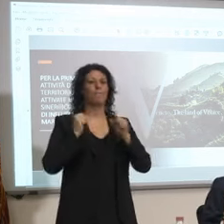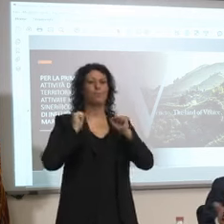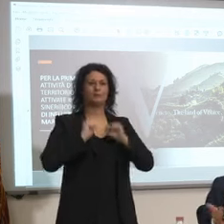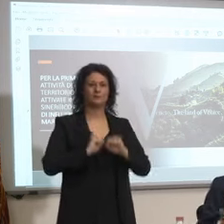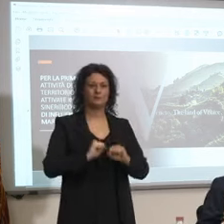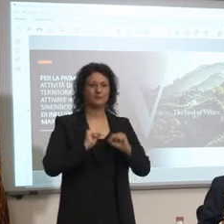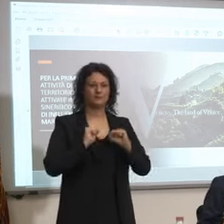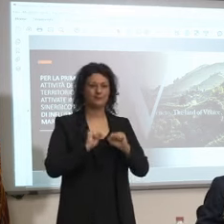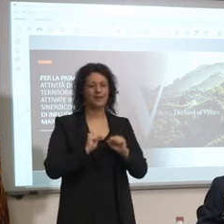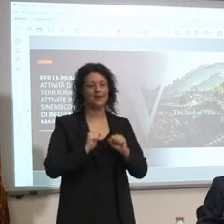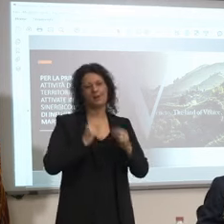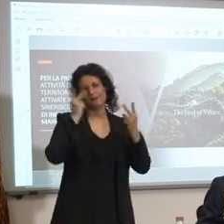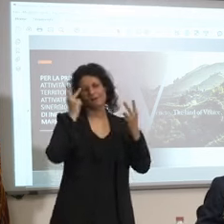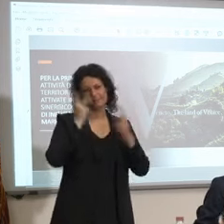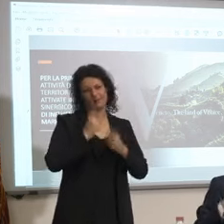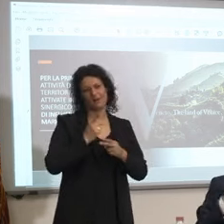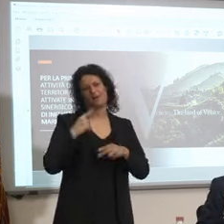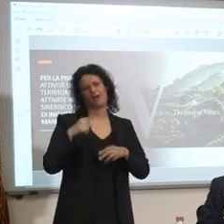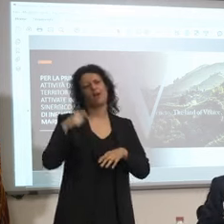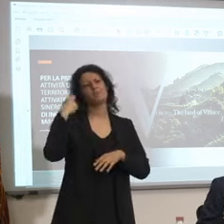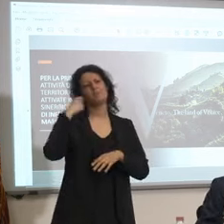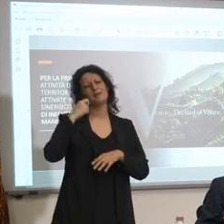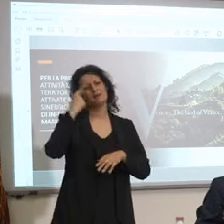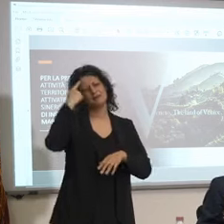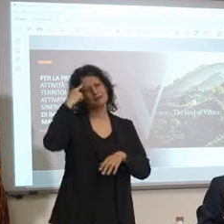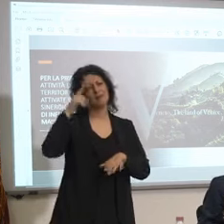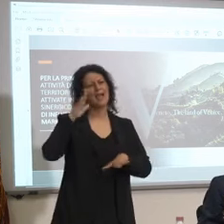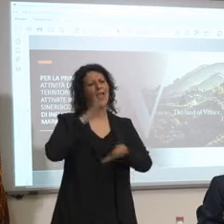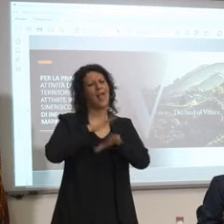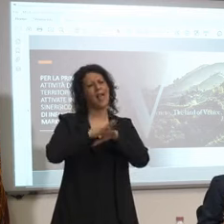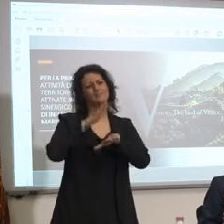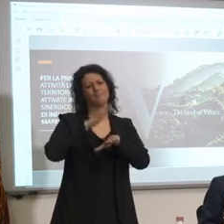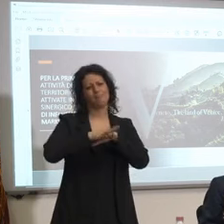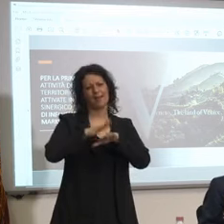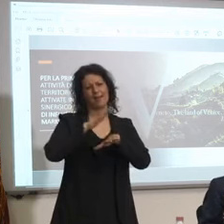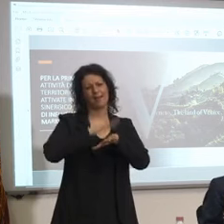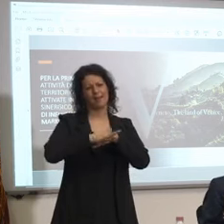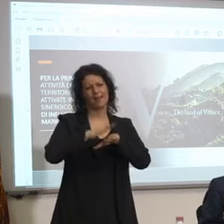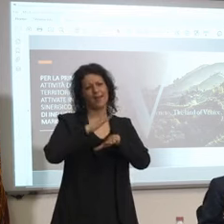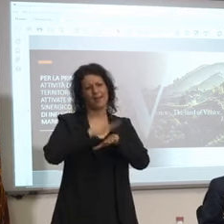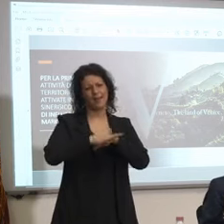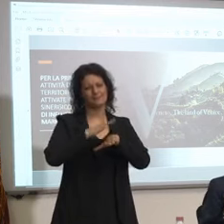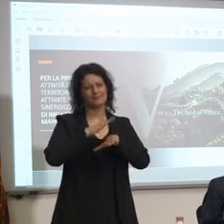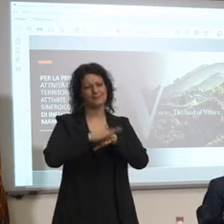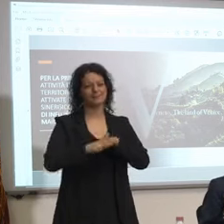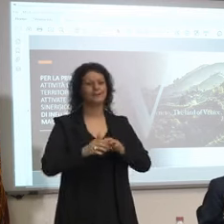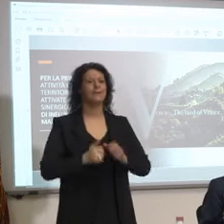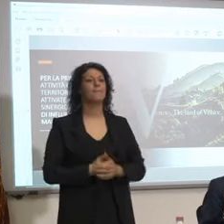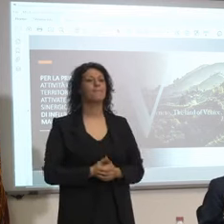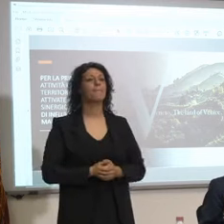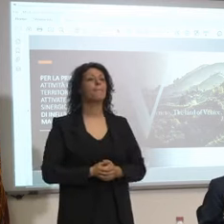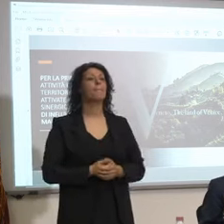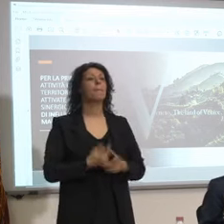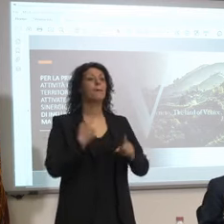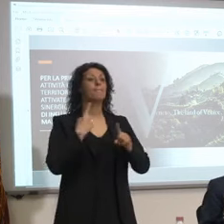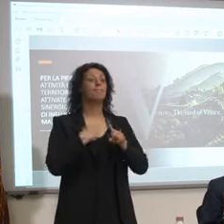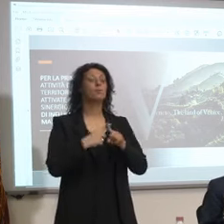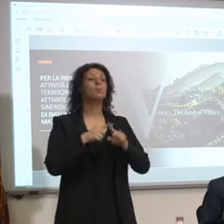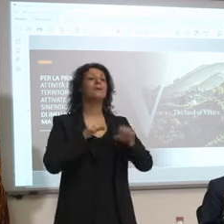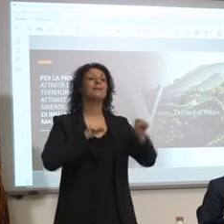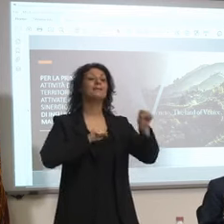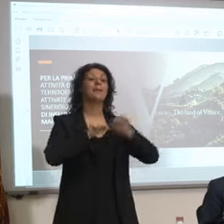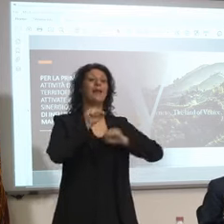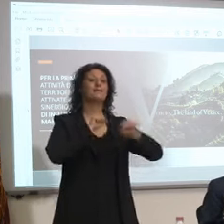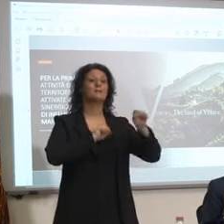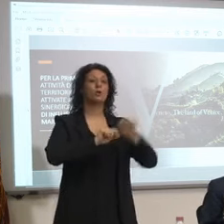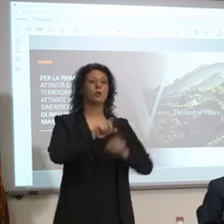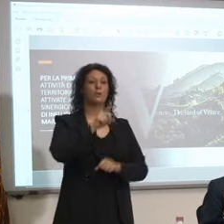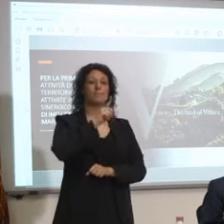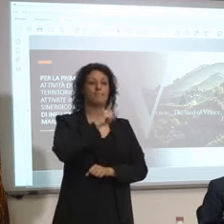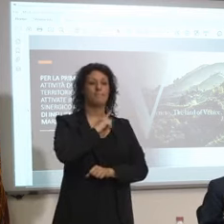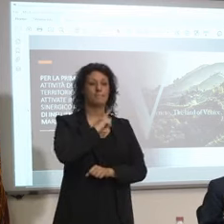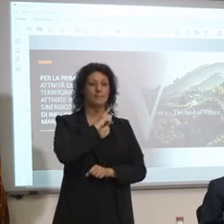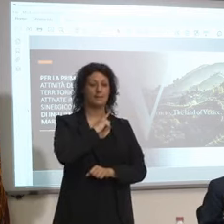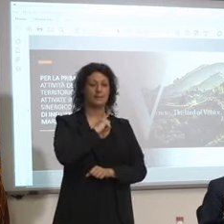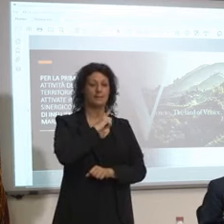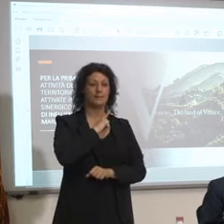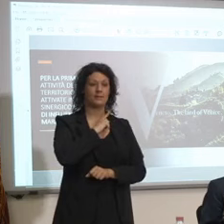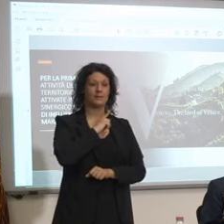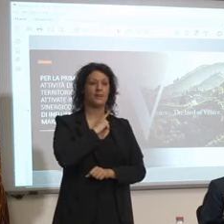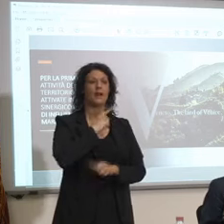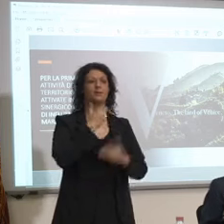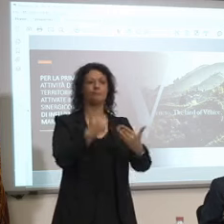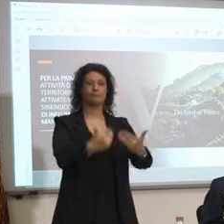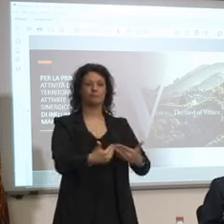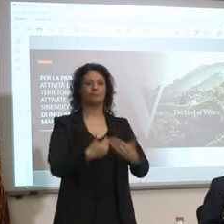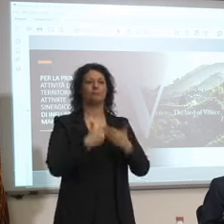ma lui su queste cose qua è esperienza è giusto che ci metta il fiato sul collo e poi la mia direzione tutti quelli che ci hanno aiutato a fare questo